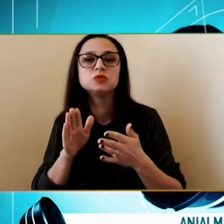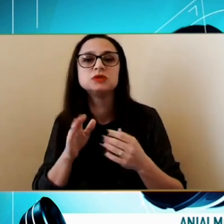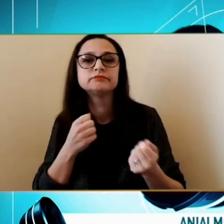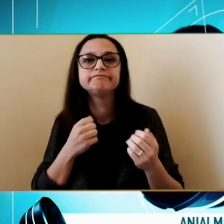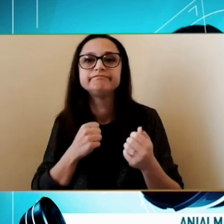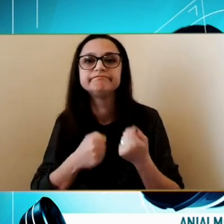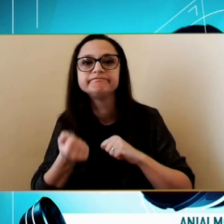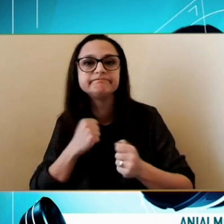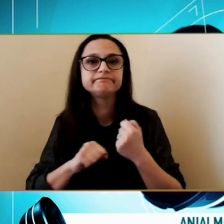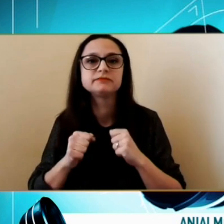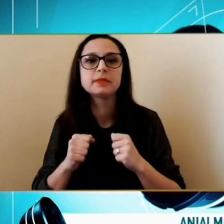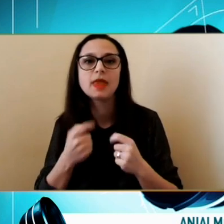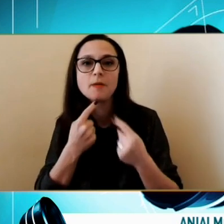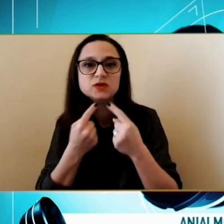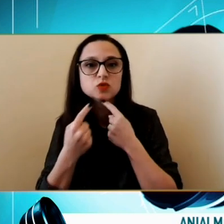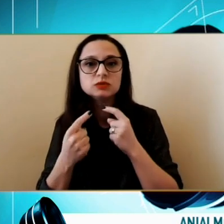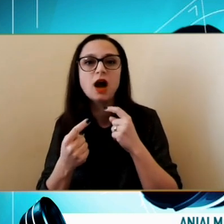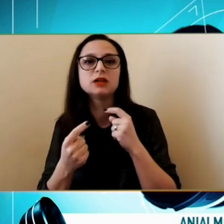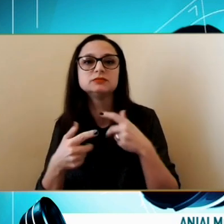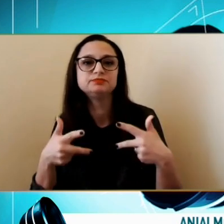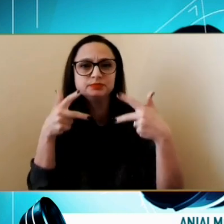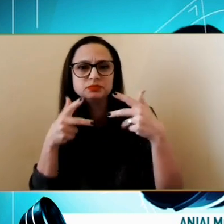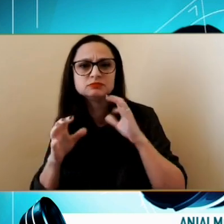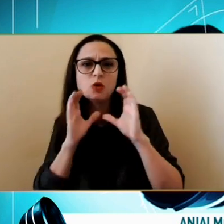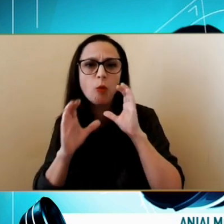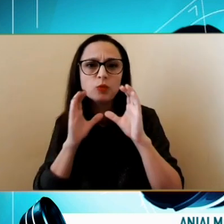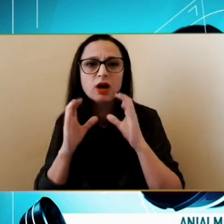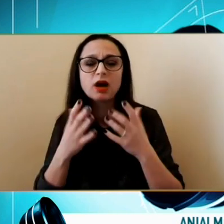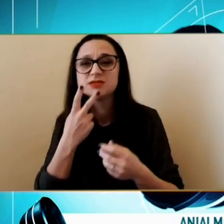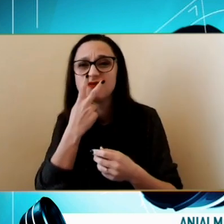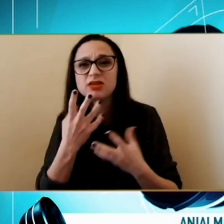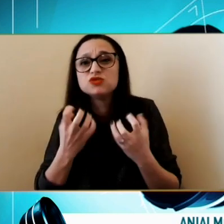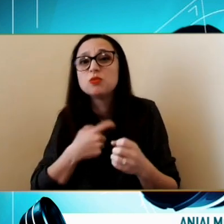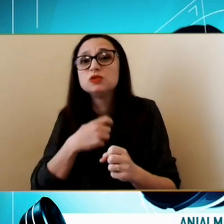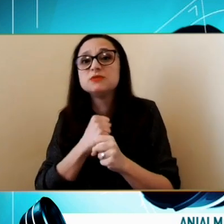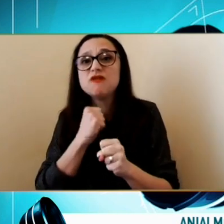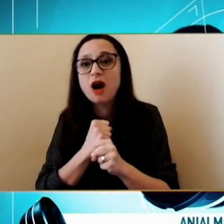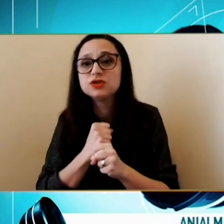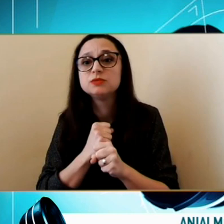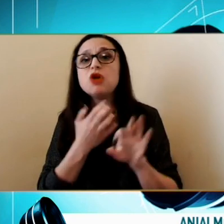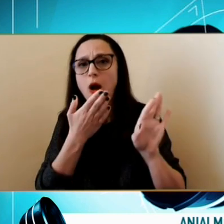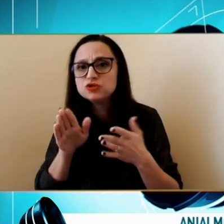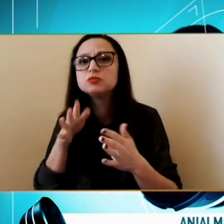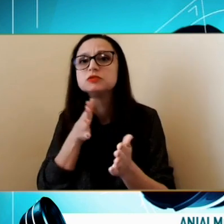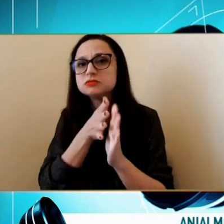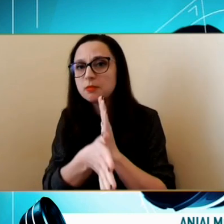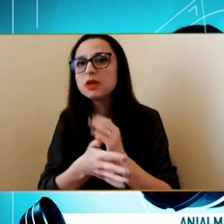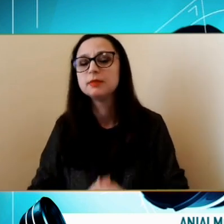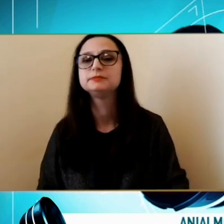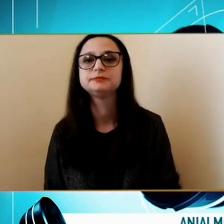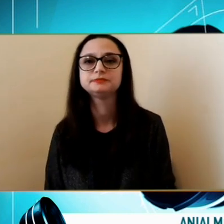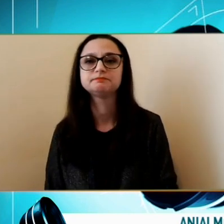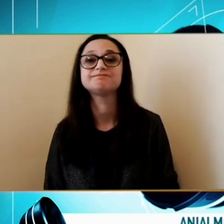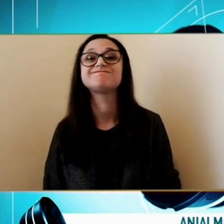discutat între noi Să vedem ce este de făcut Și am început să ne implicăm Care au